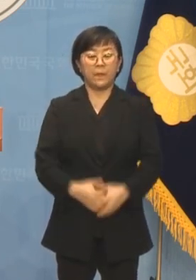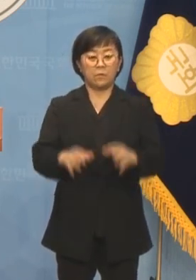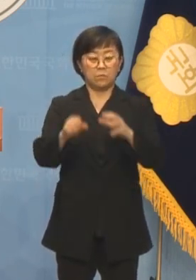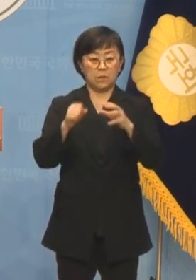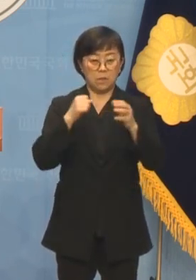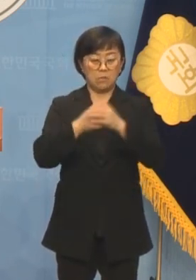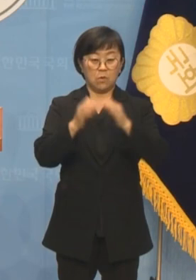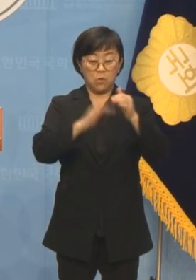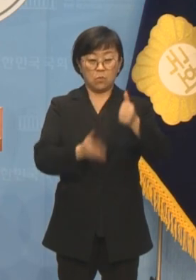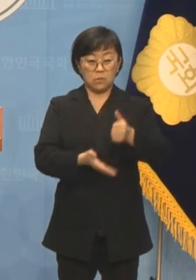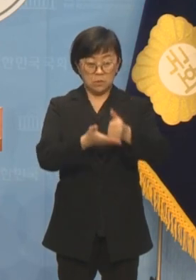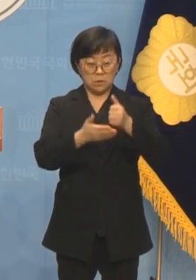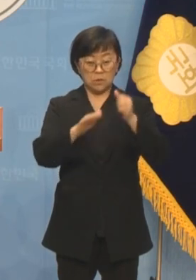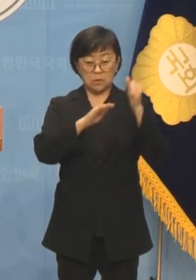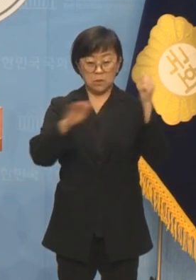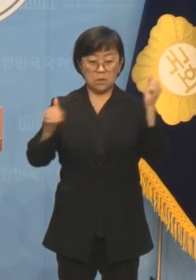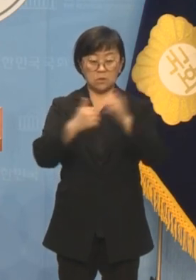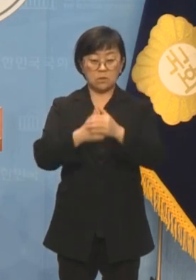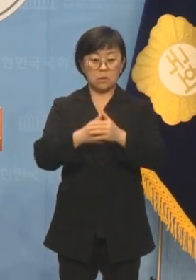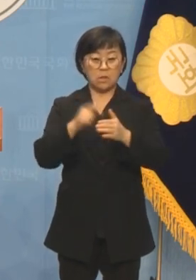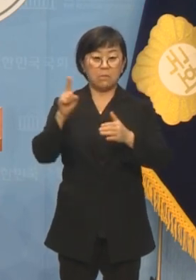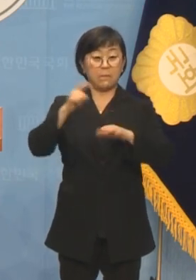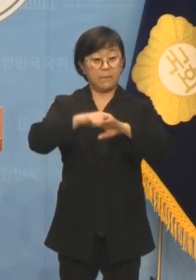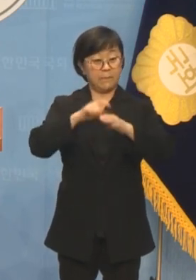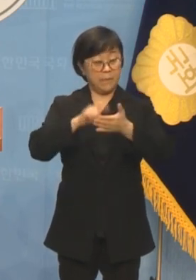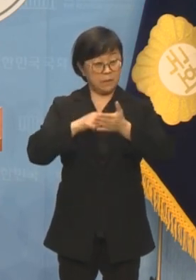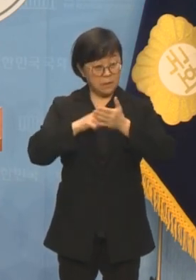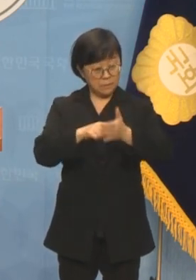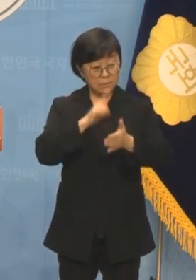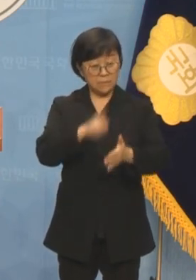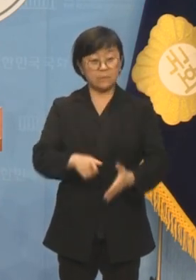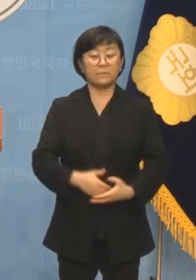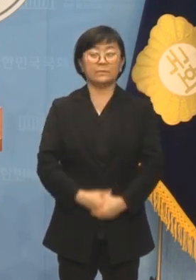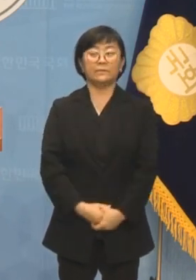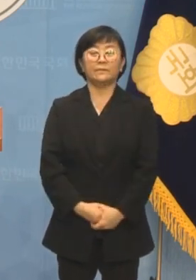국민의힘의 공천기준은 일편단심입니까?